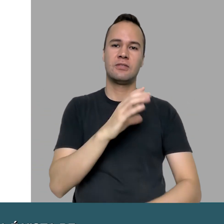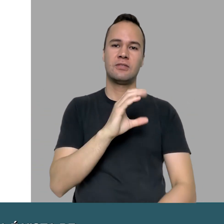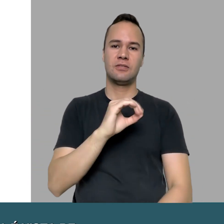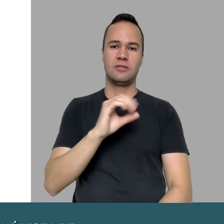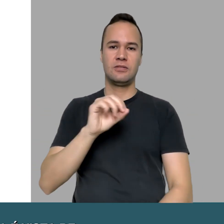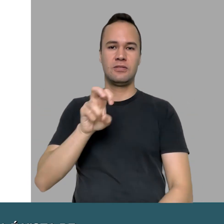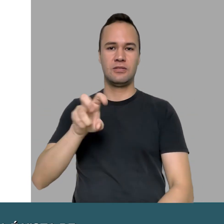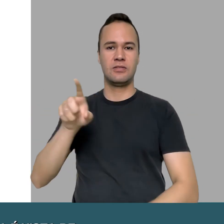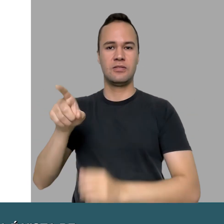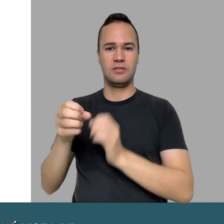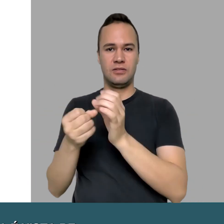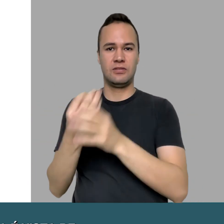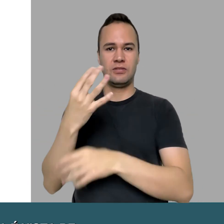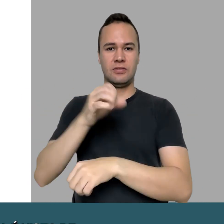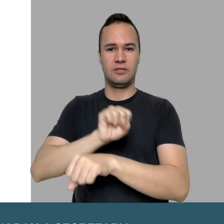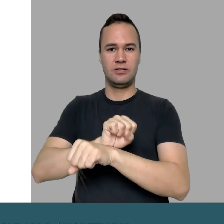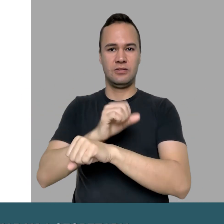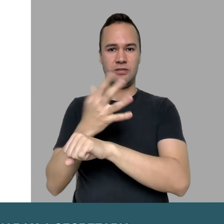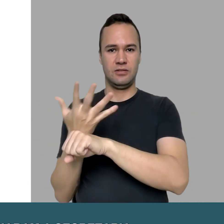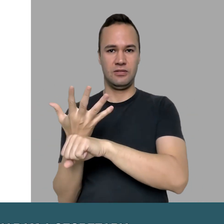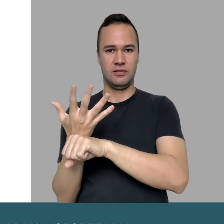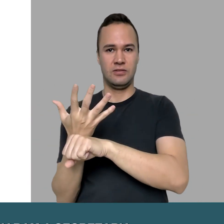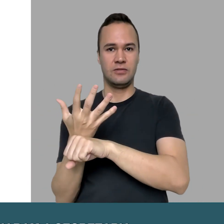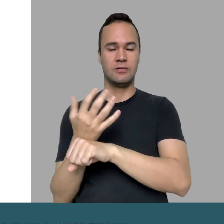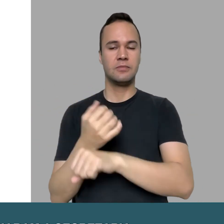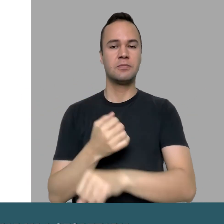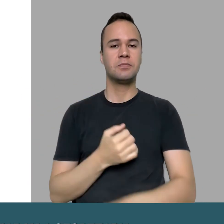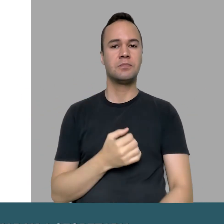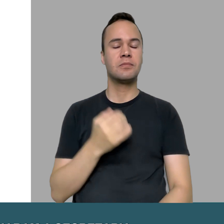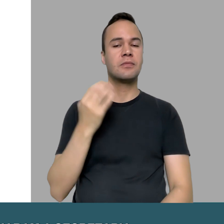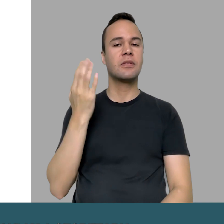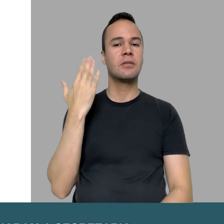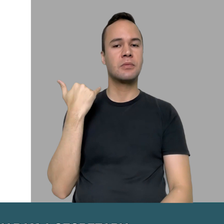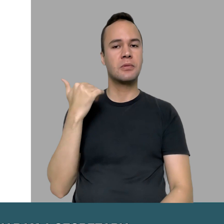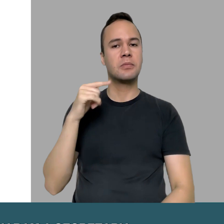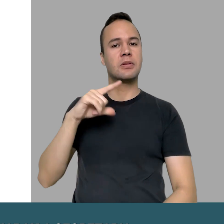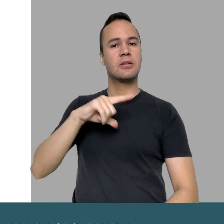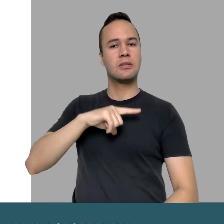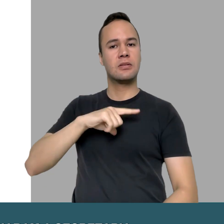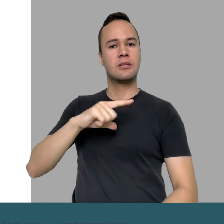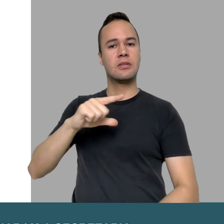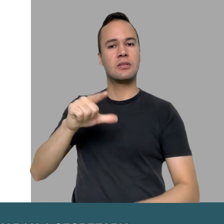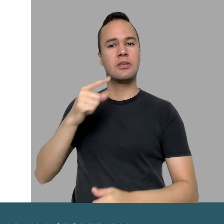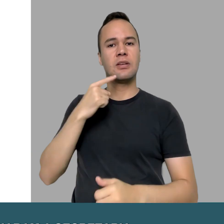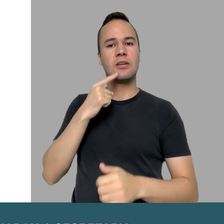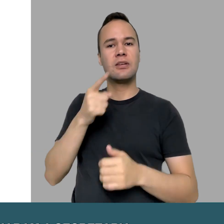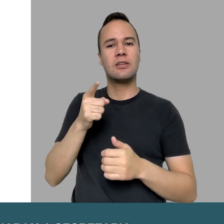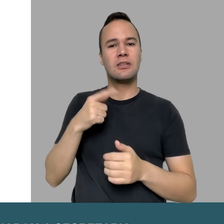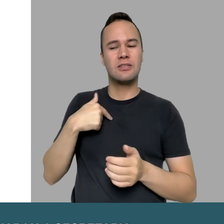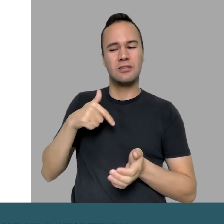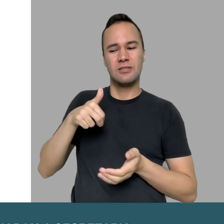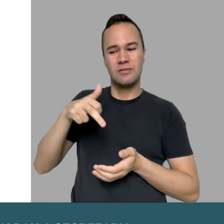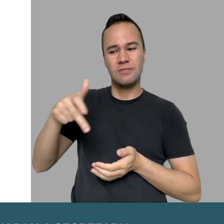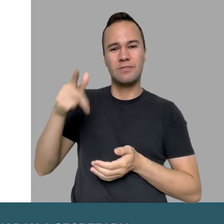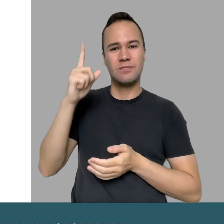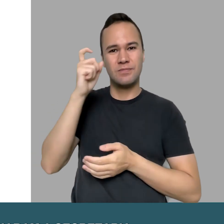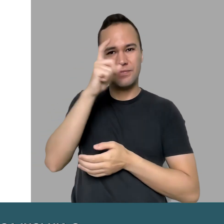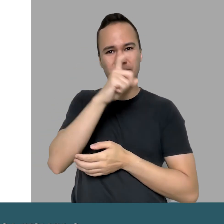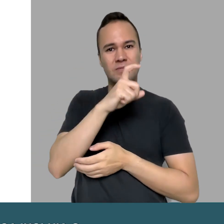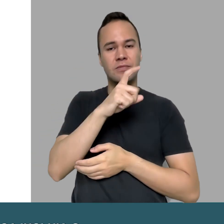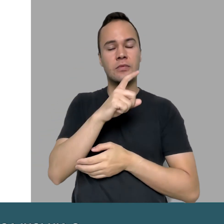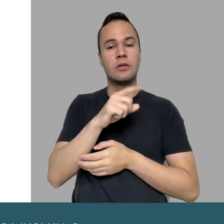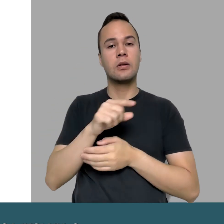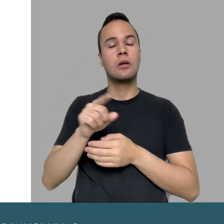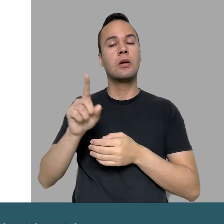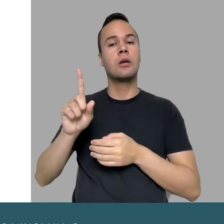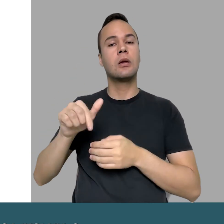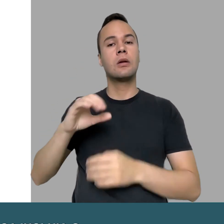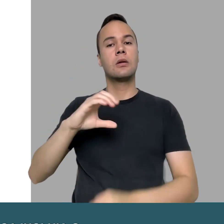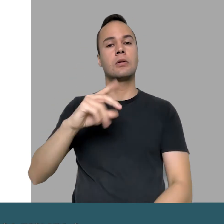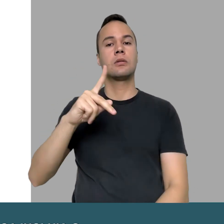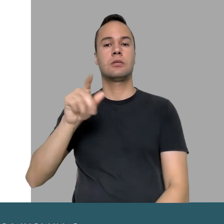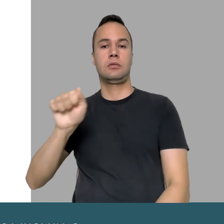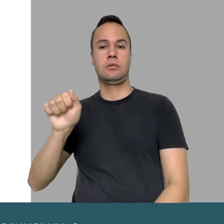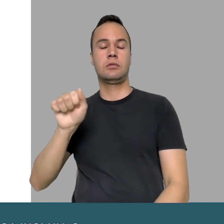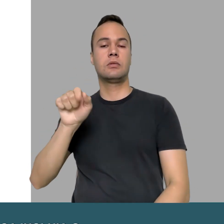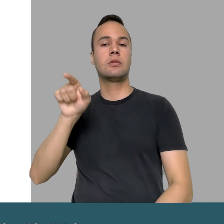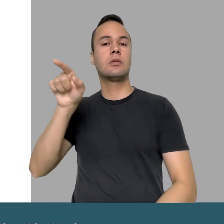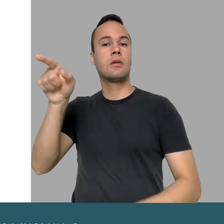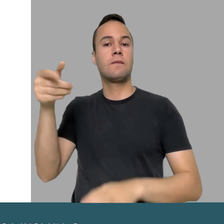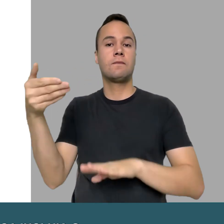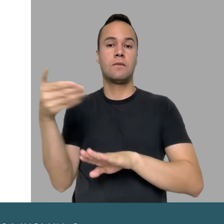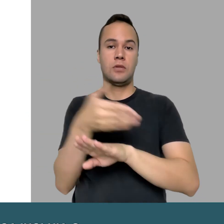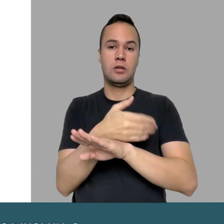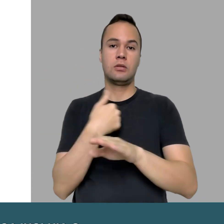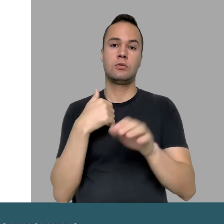de uma maneira mais ampla. Em 2005, quando criaram a Secretaria da Pessoa com Deficiência, que na época incluía o termo